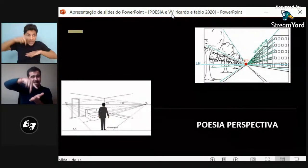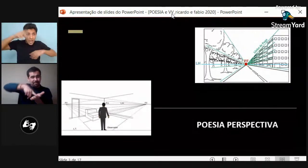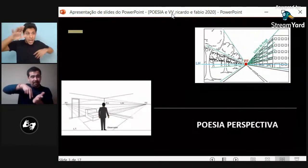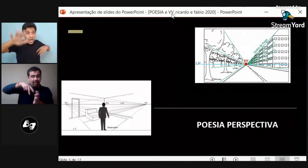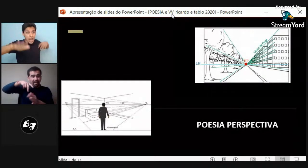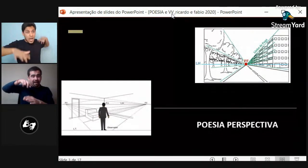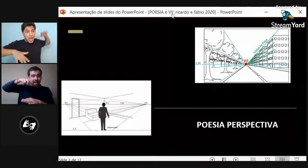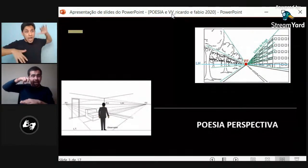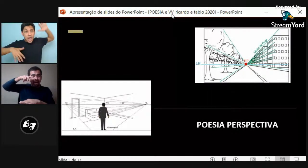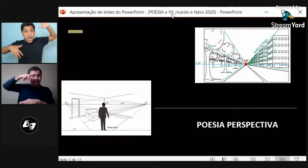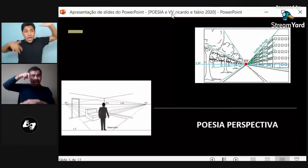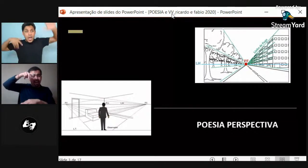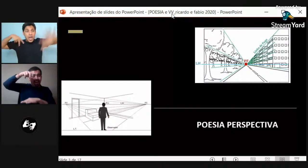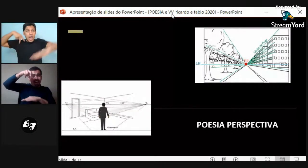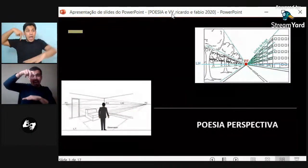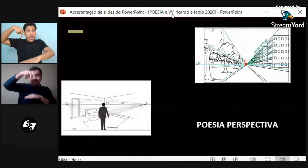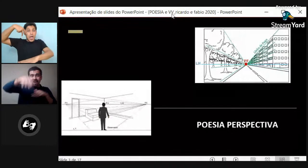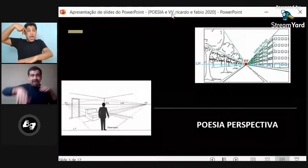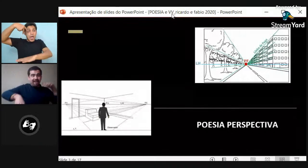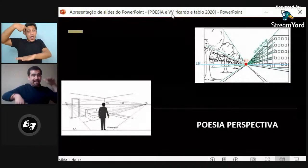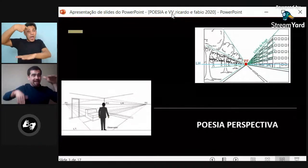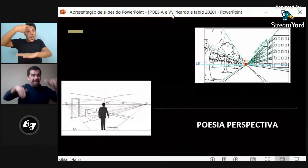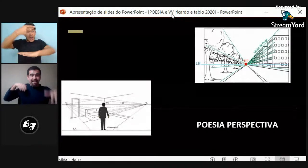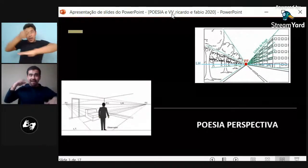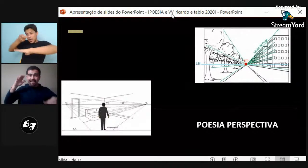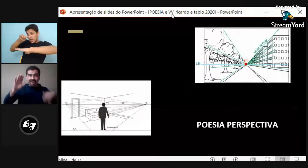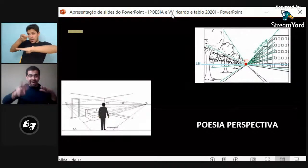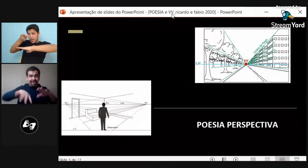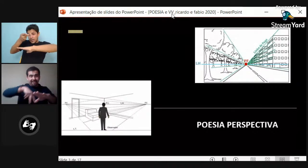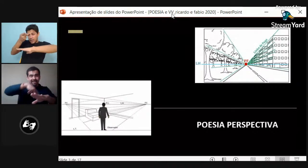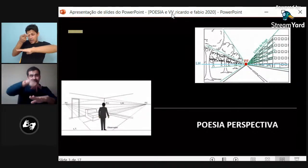dedos de esta forma. Se tropieza. Se cae.